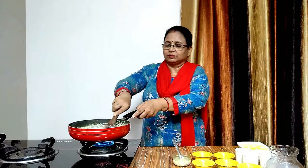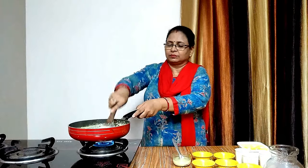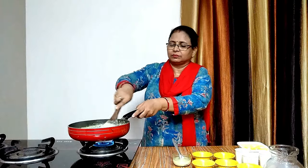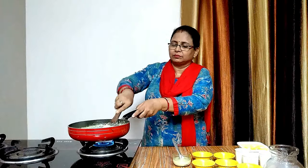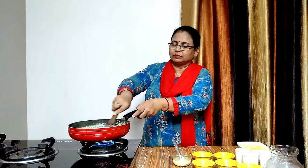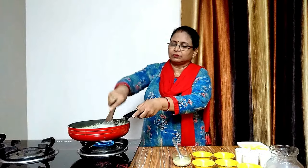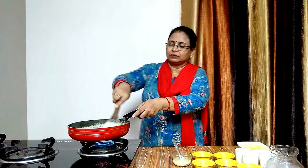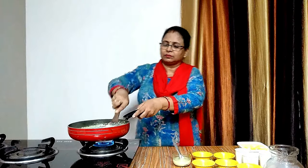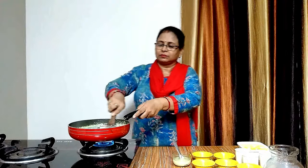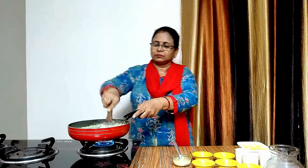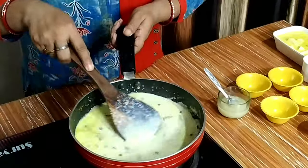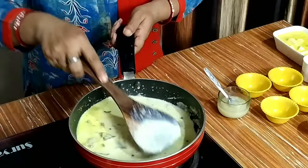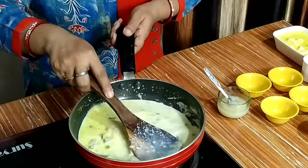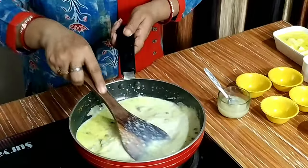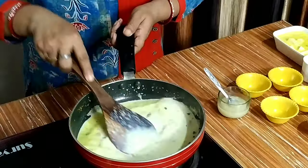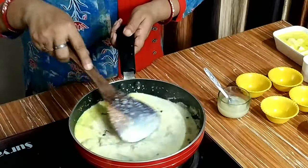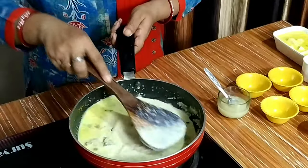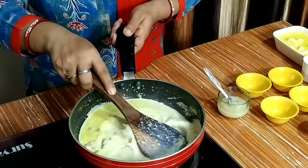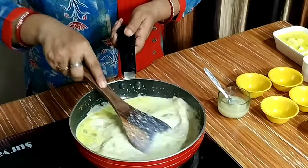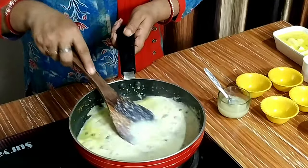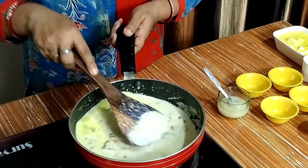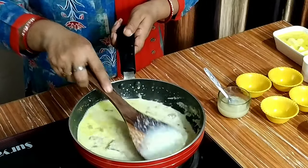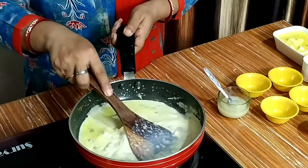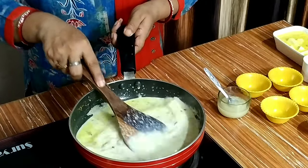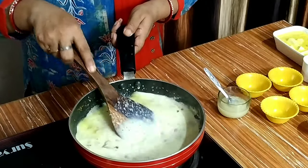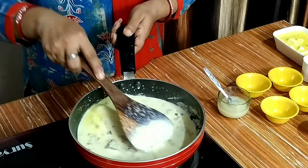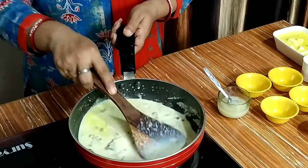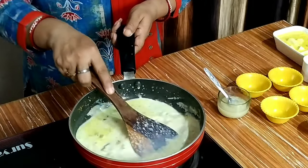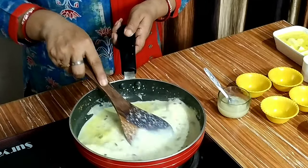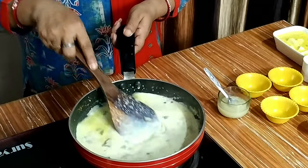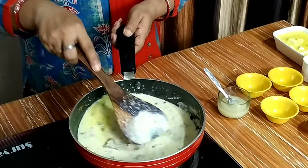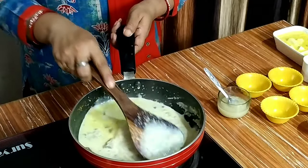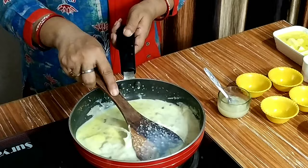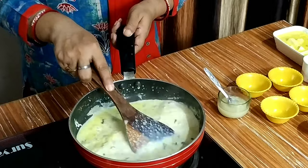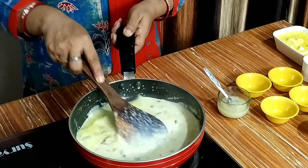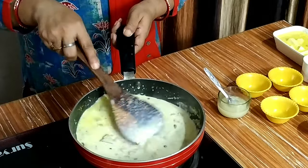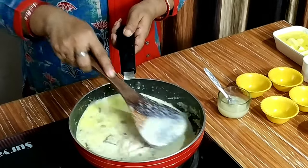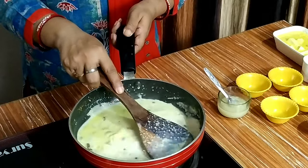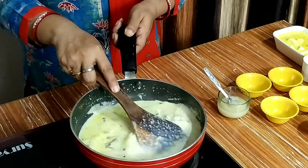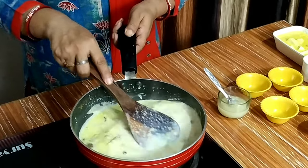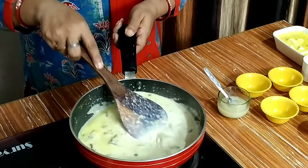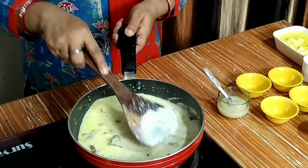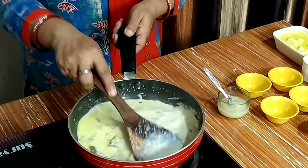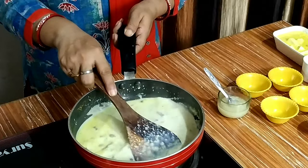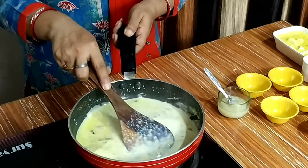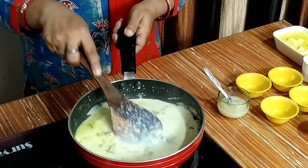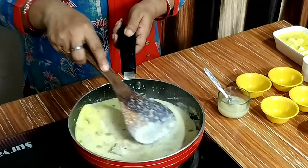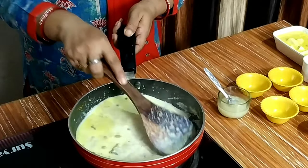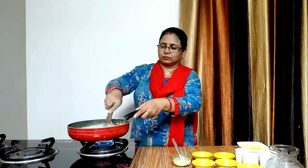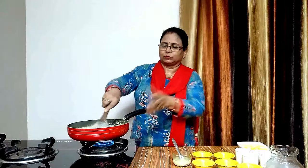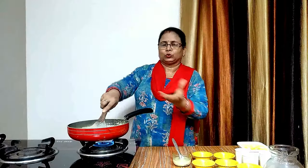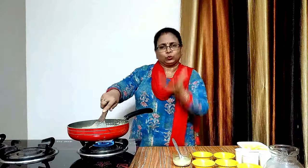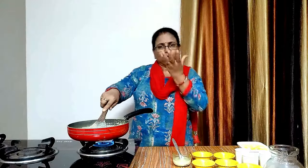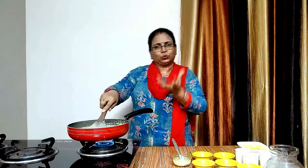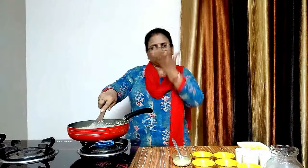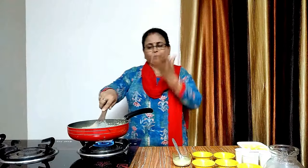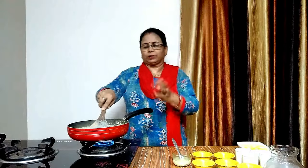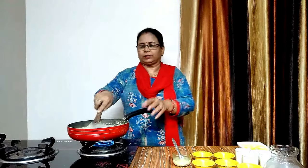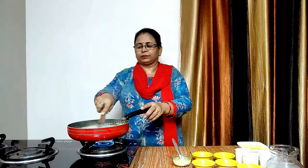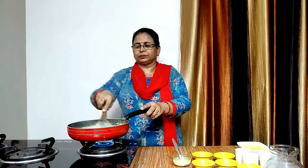अब इससे थोड़ा